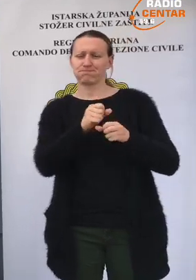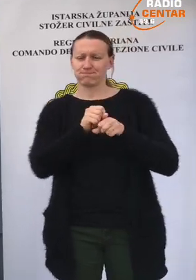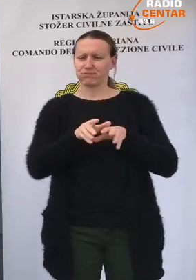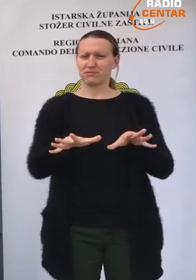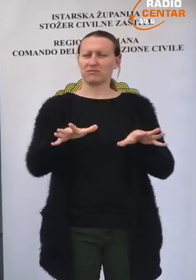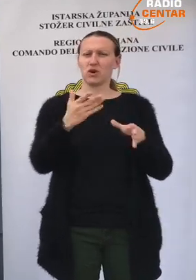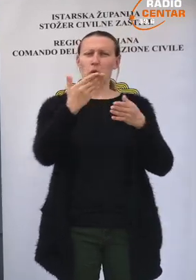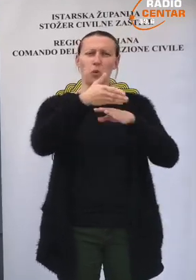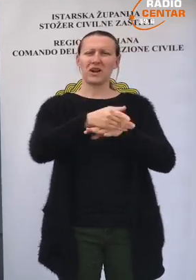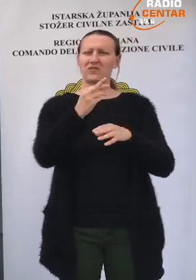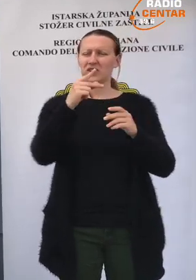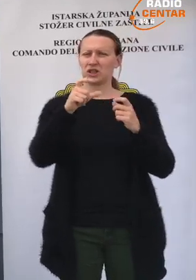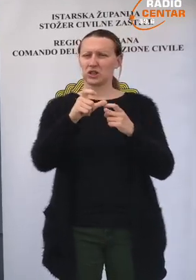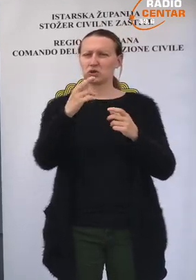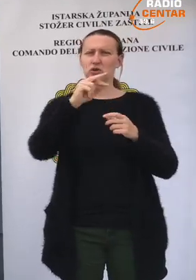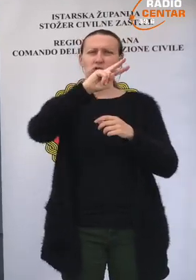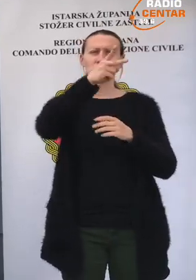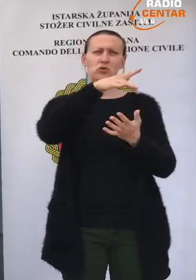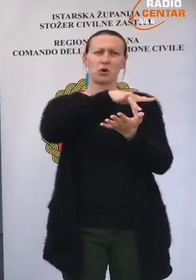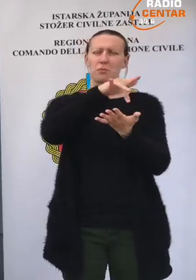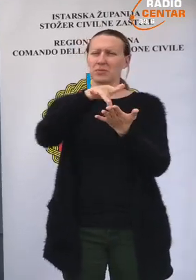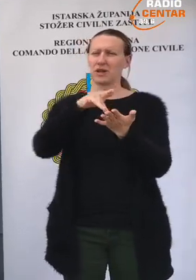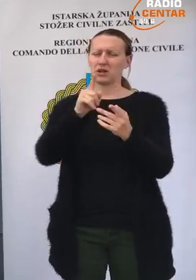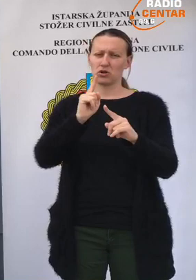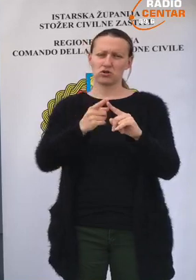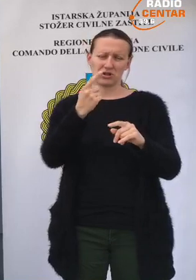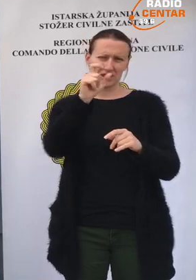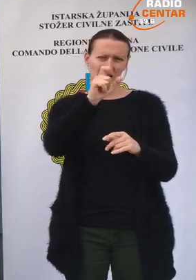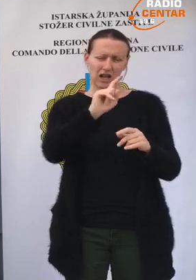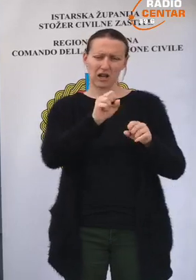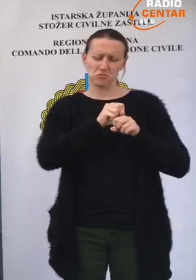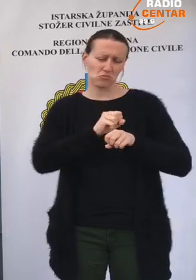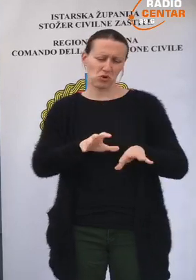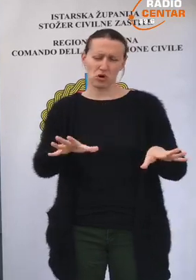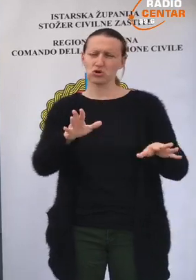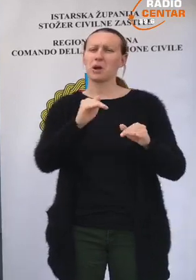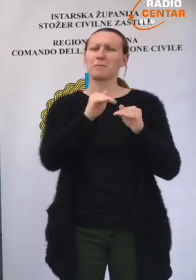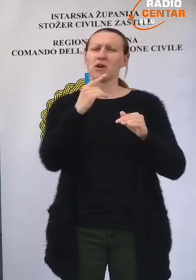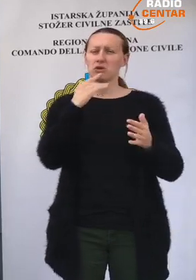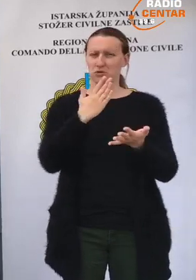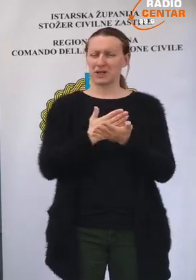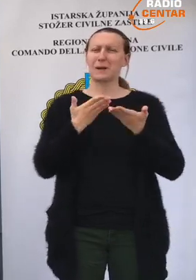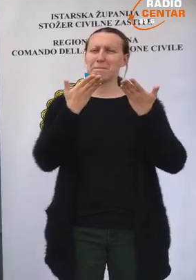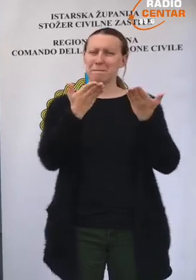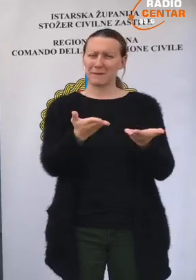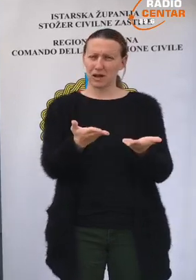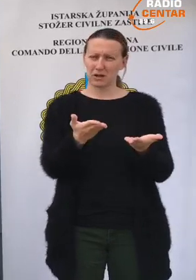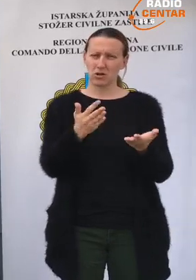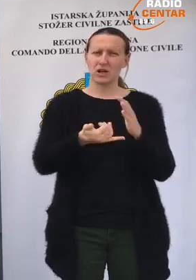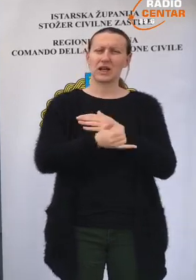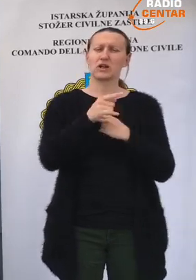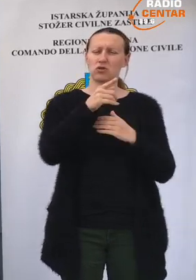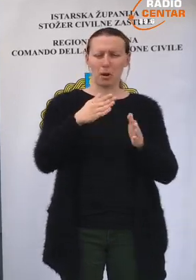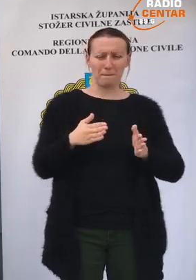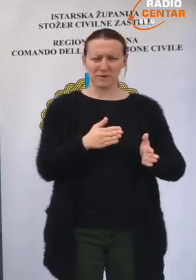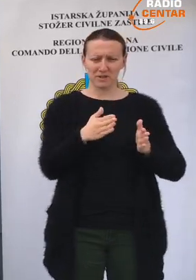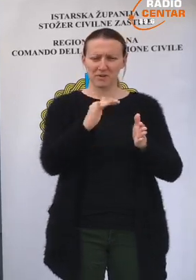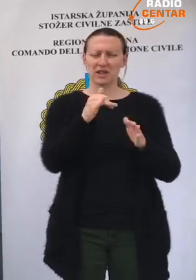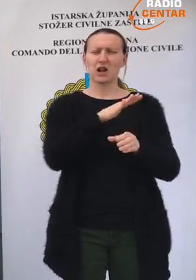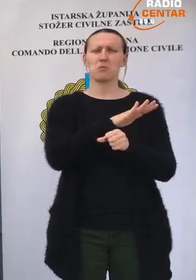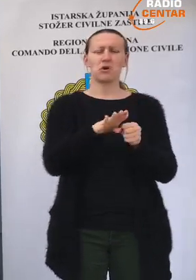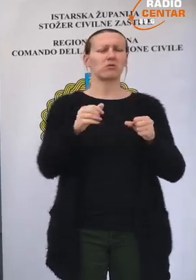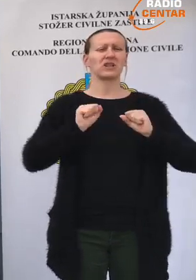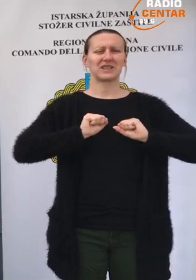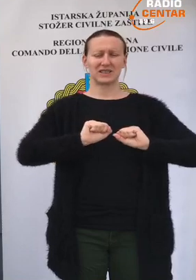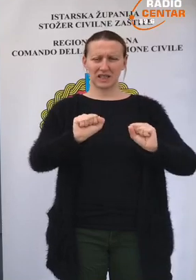sa ulaskom virusa iz drugog područja, konkretno iz Italije. Tako da mjere koje će biti predložene idu u tom pravcu da se